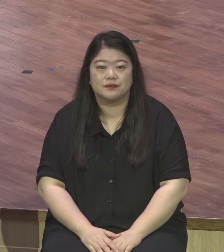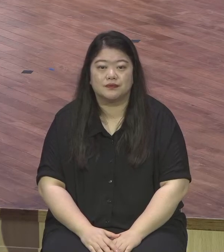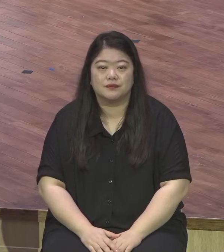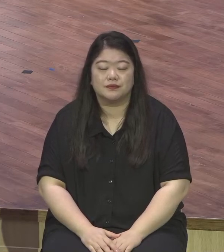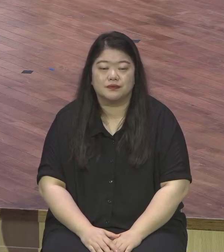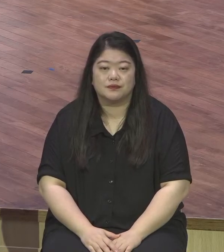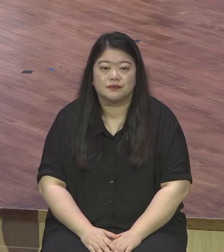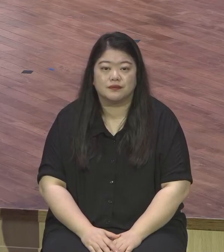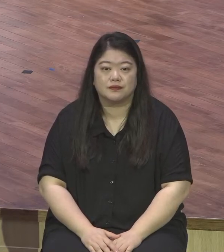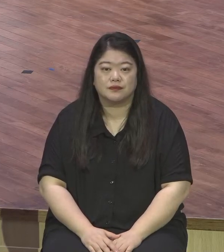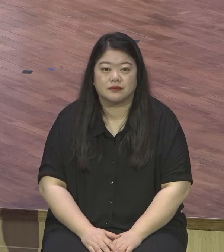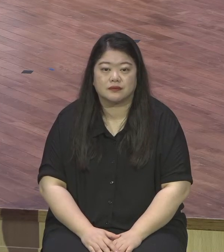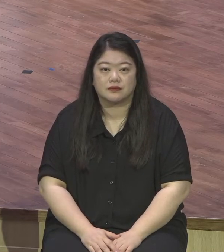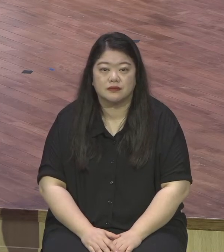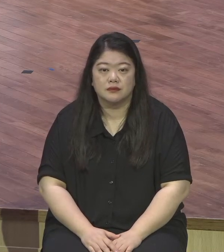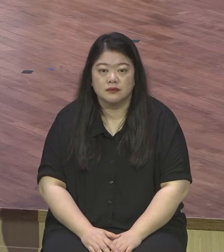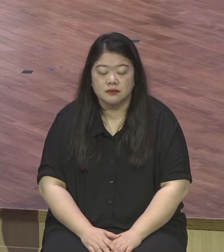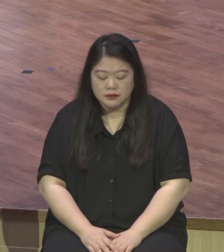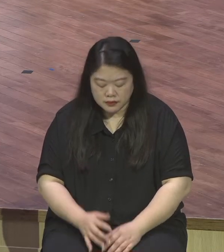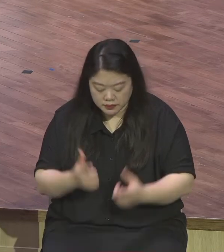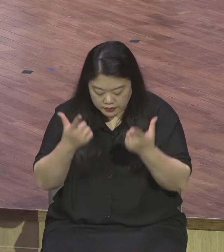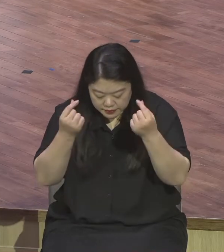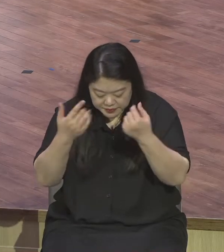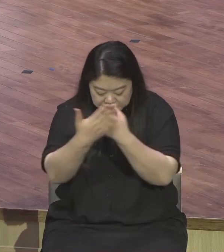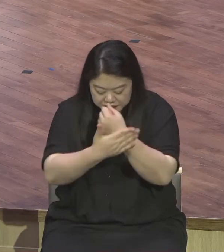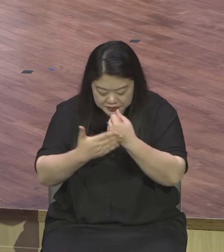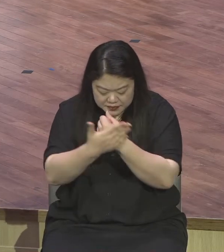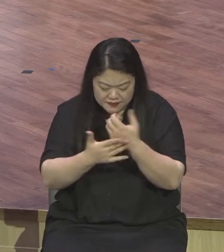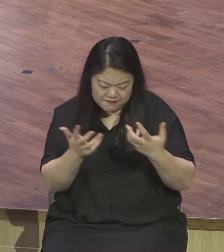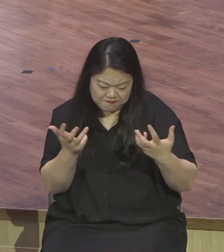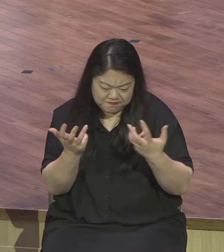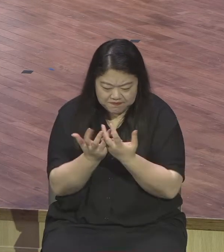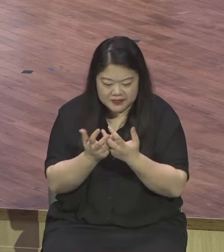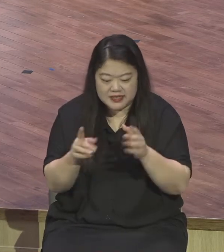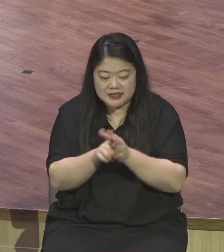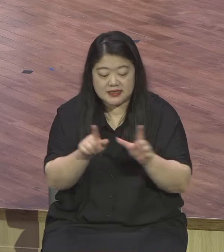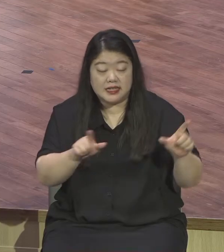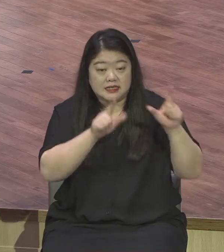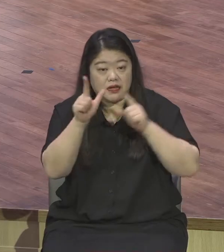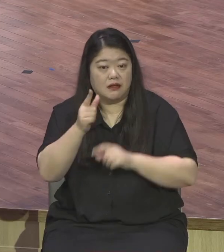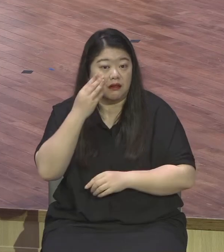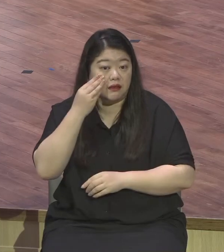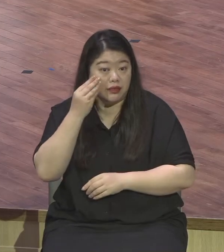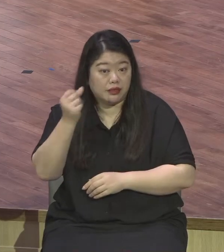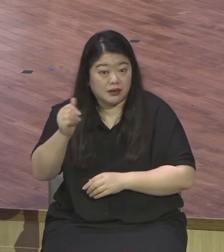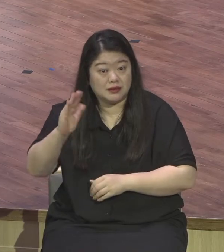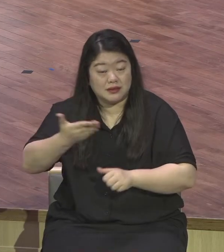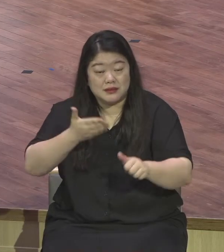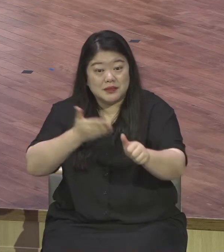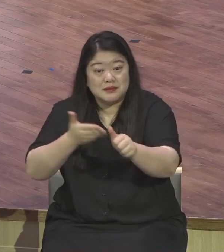이런 은혜가 이끄는 신앙생활 하는 예원교의 모든 승두를 다 되시기를 제모로 축복합니다